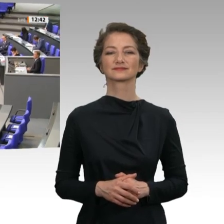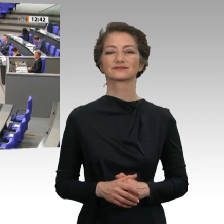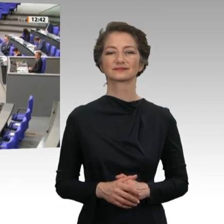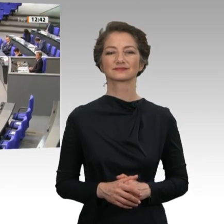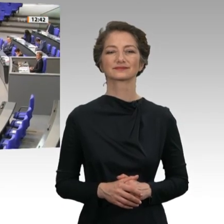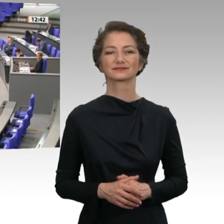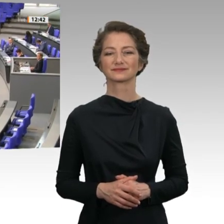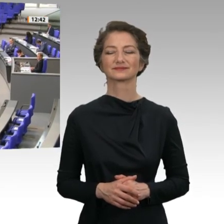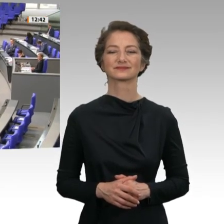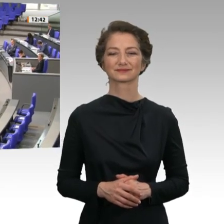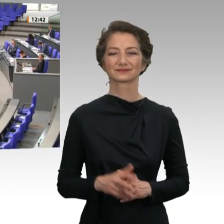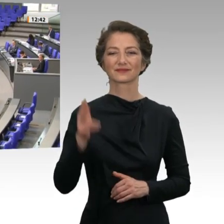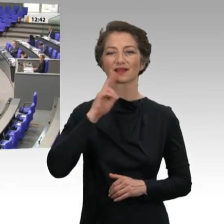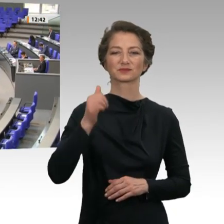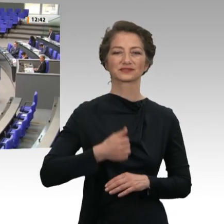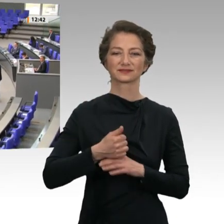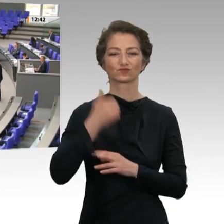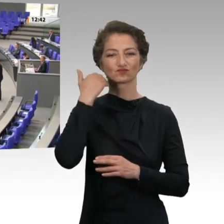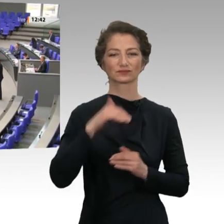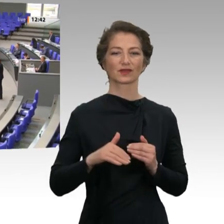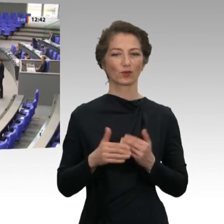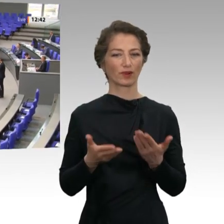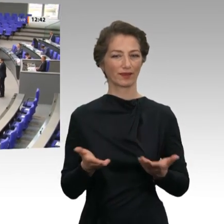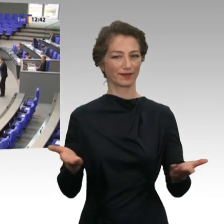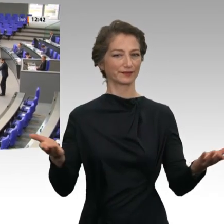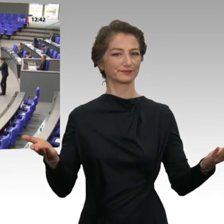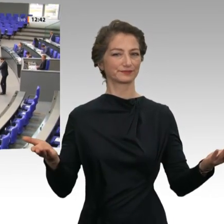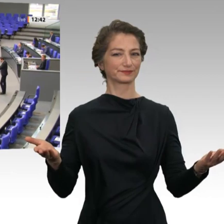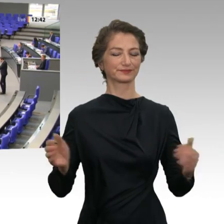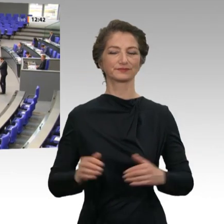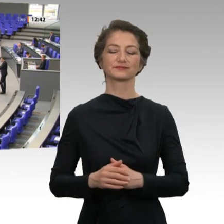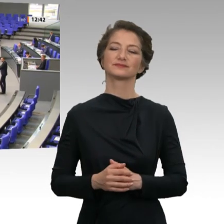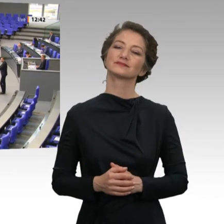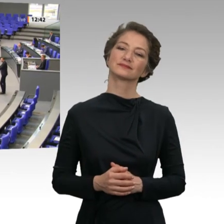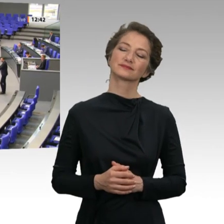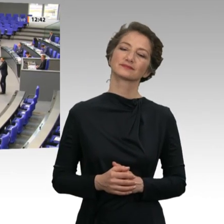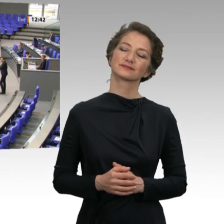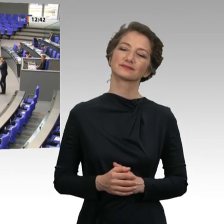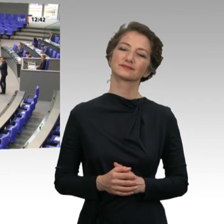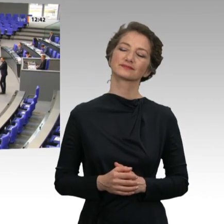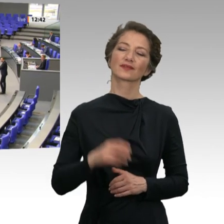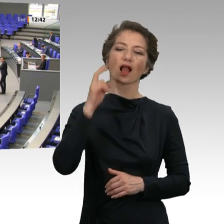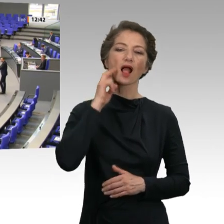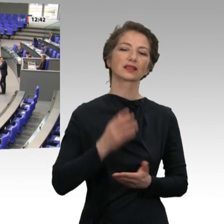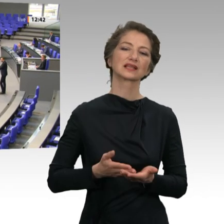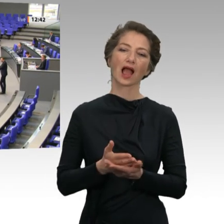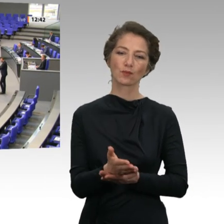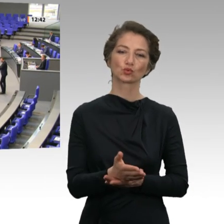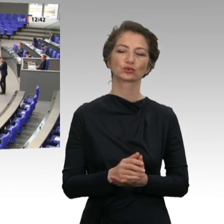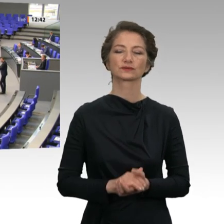Herr Präsident! Liebe Kolleginnen und Kollegen! Der weit über die Frage Altersarmut hinausgehende Antrag der Linken wird